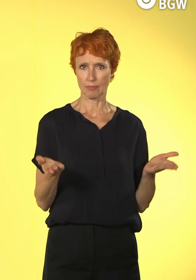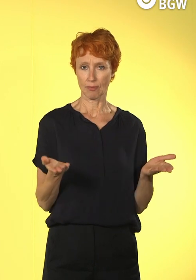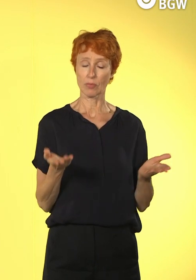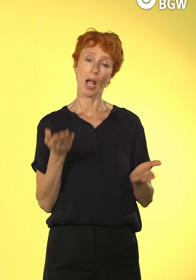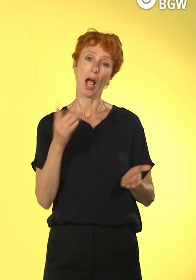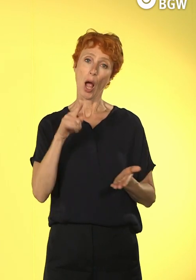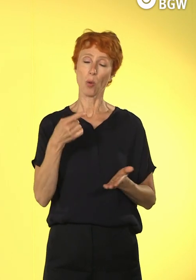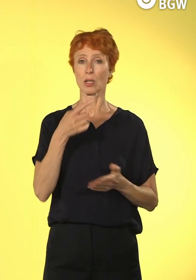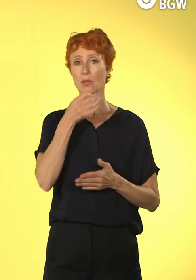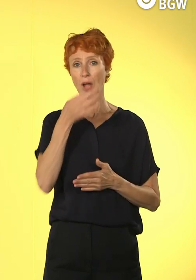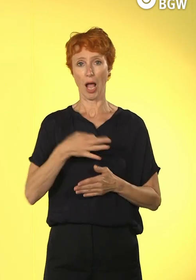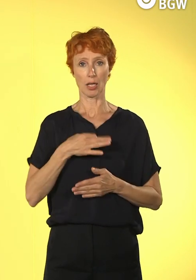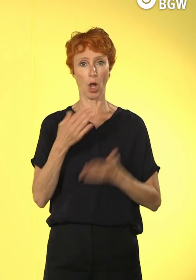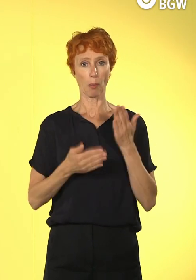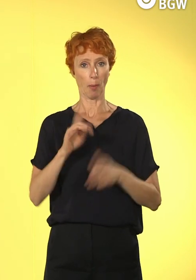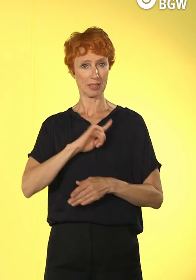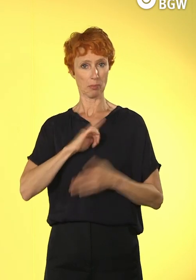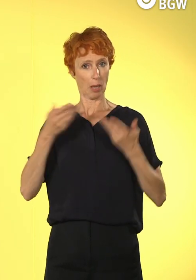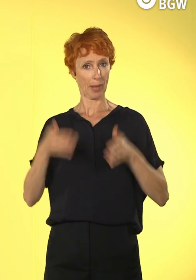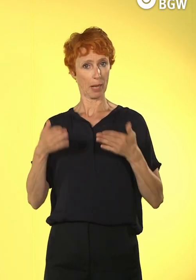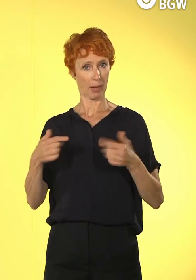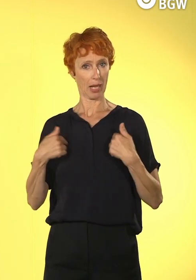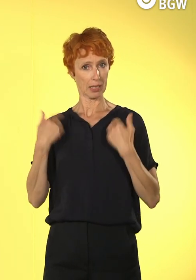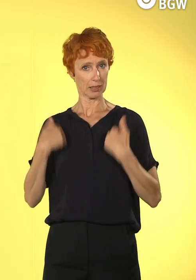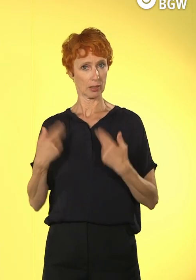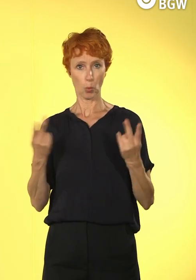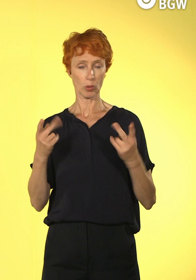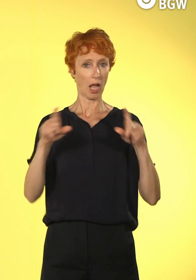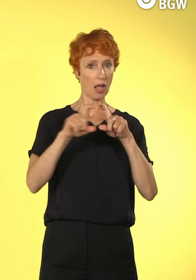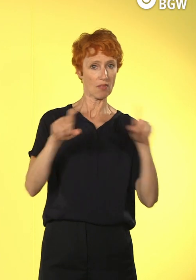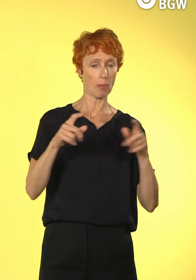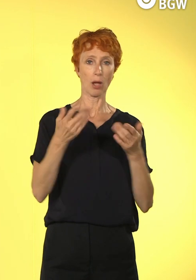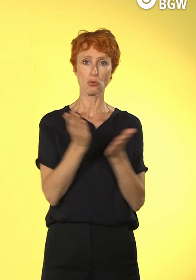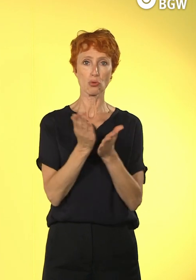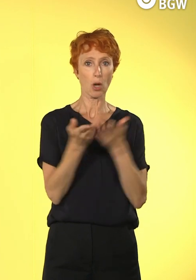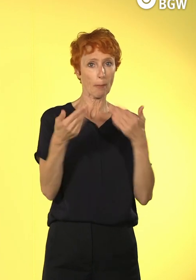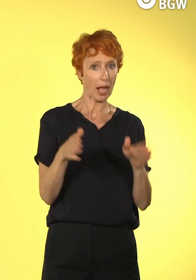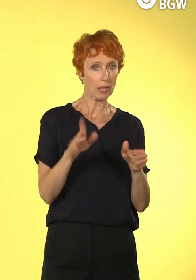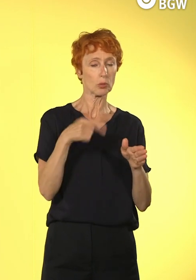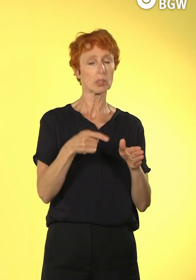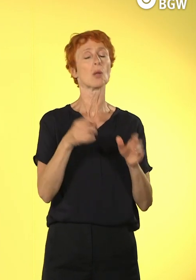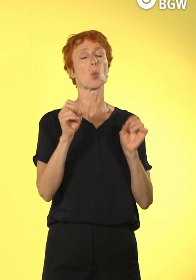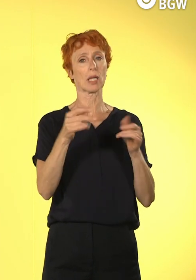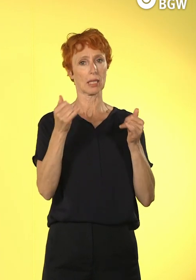als Mensch, als mitarbeitende Person oder als Organisation, sich mit dem digitalen Wandel auseinanderzusetzen.